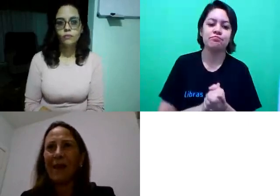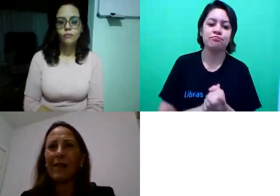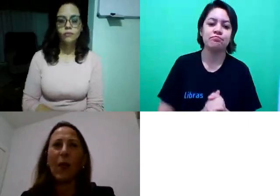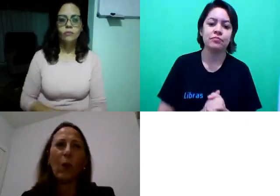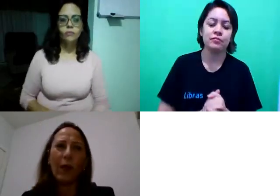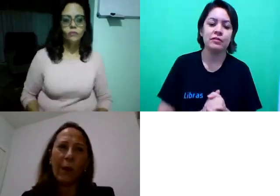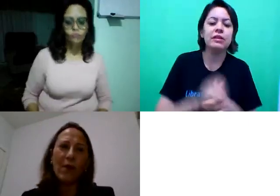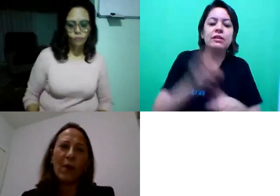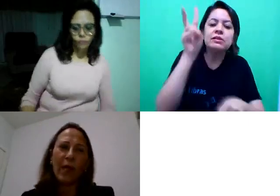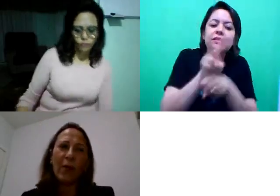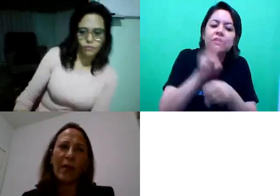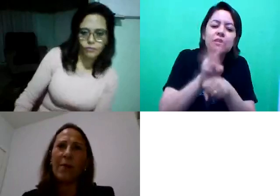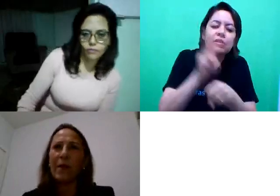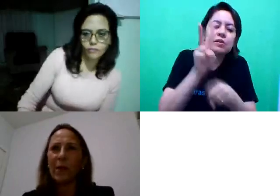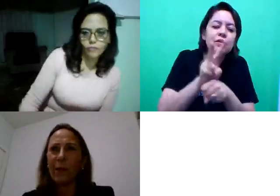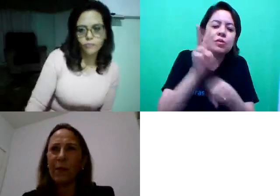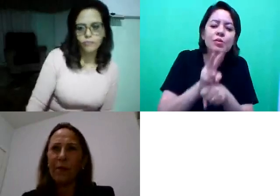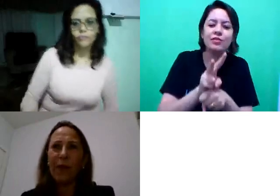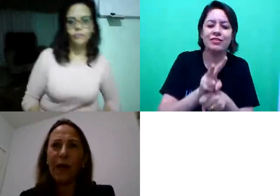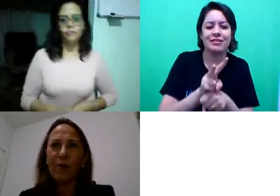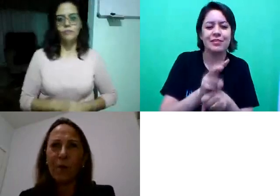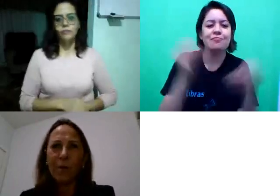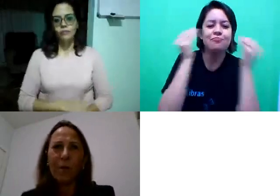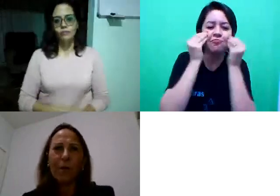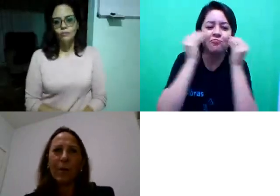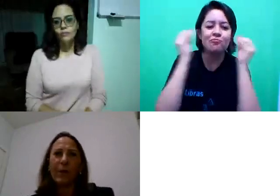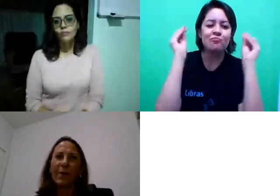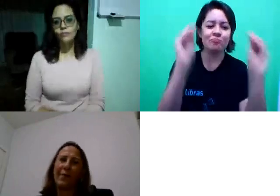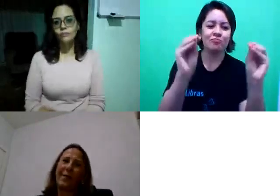E se cuidem, pessoal, se cuidem mesmo. Beijo.